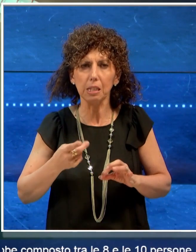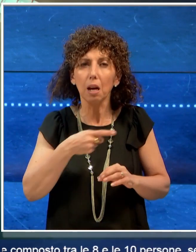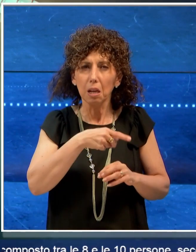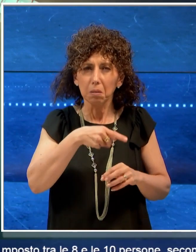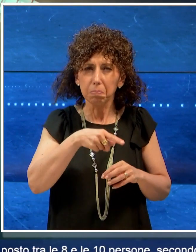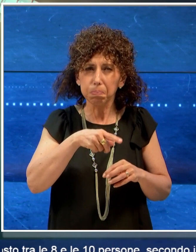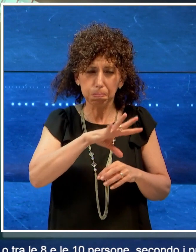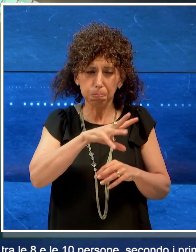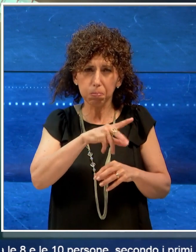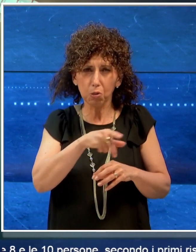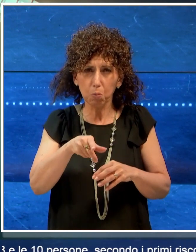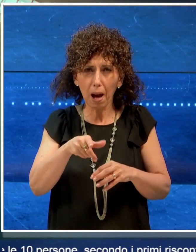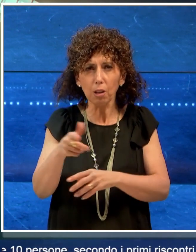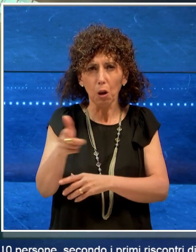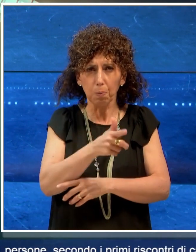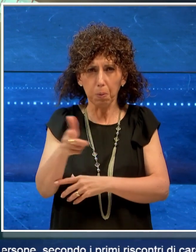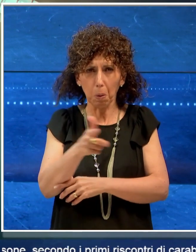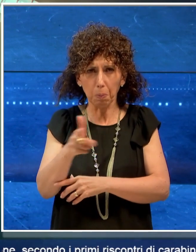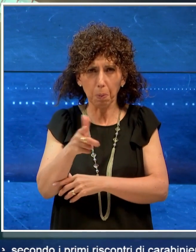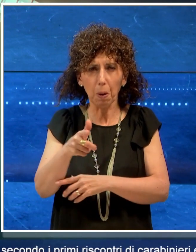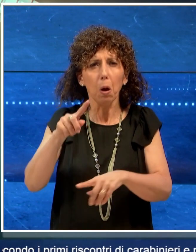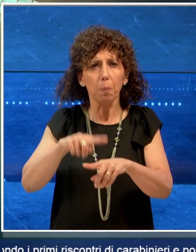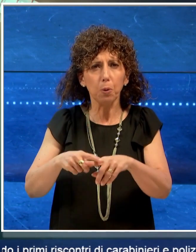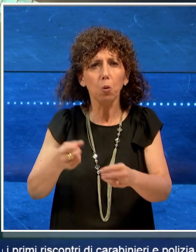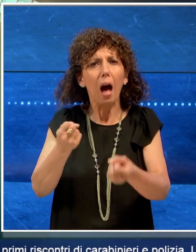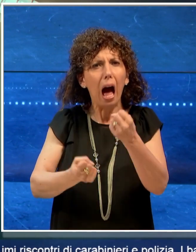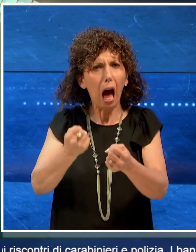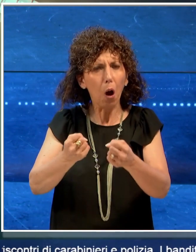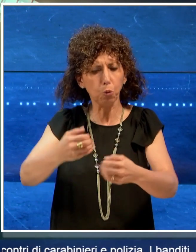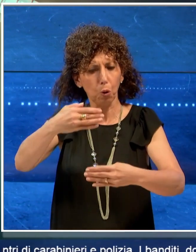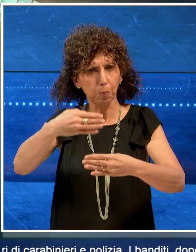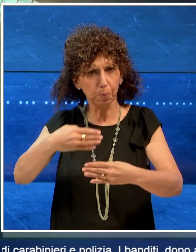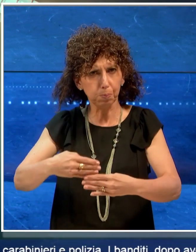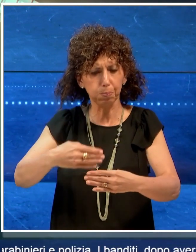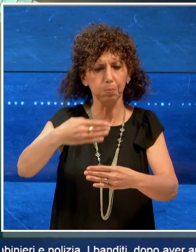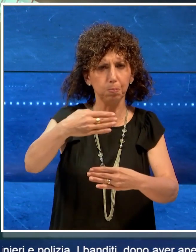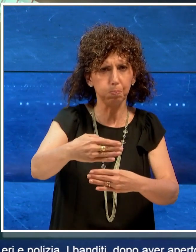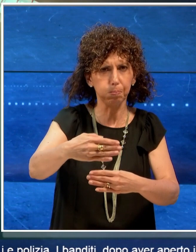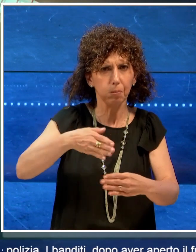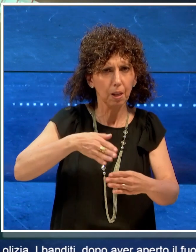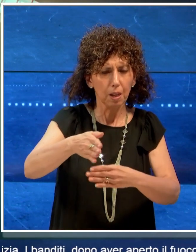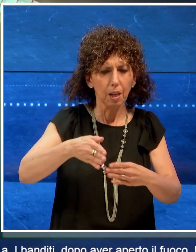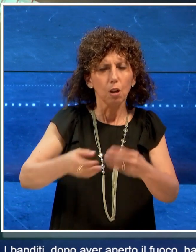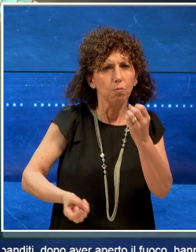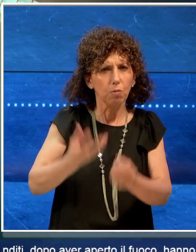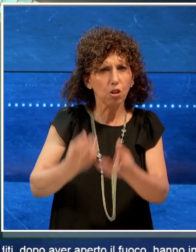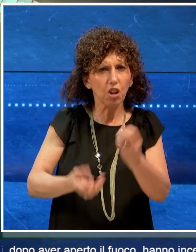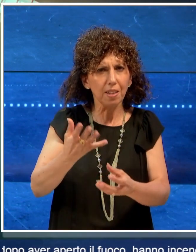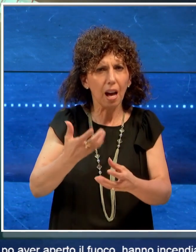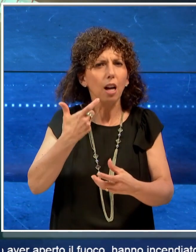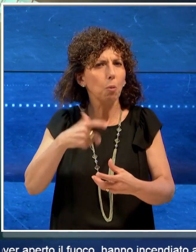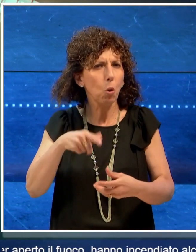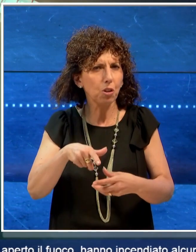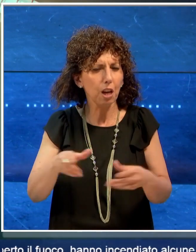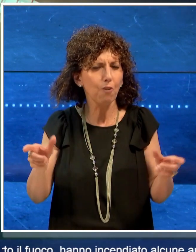banditi, dopo aver aperto il fuoco, hanno incendiato alcune auto su entrambe le direzioni di marcia per